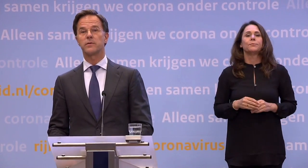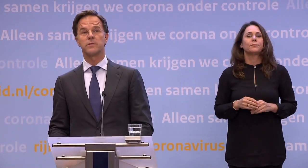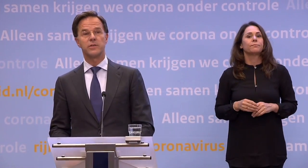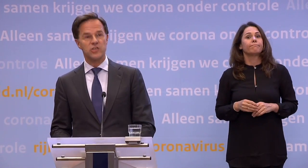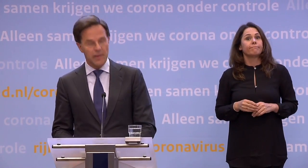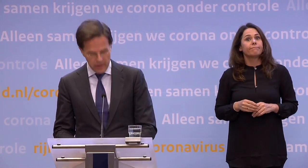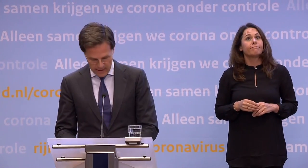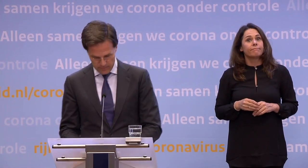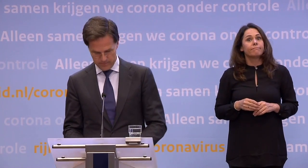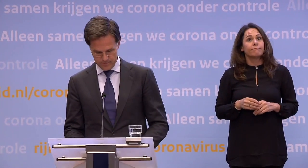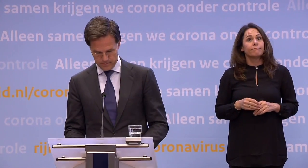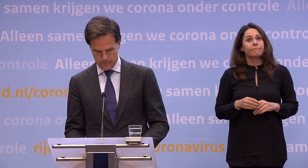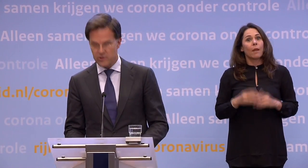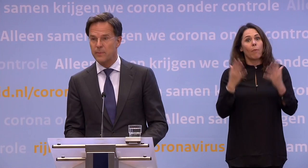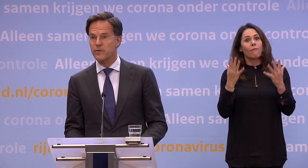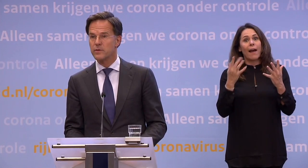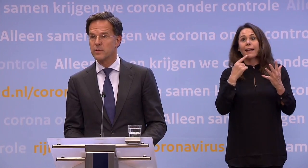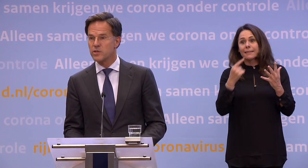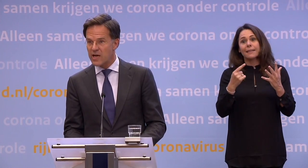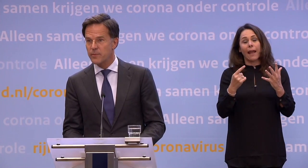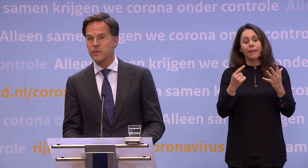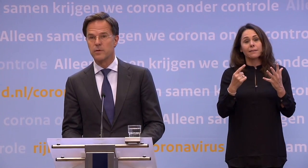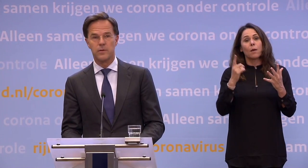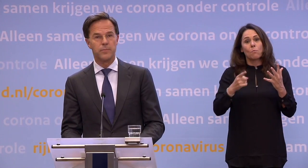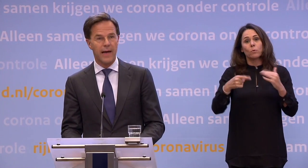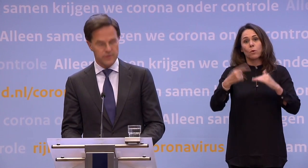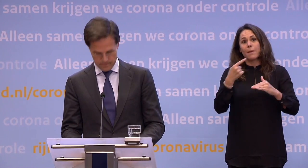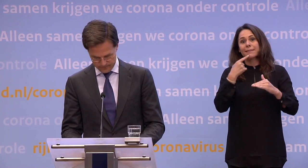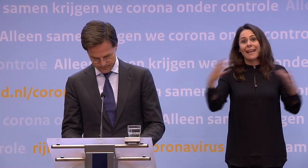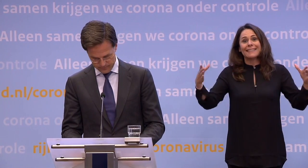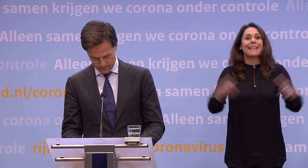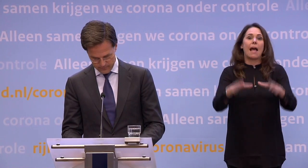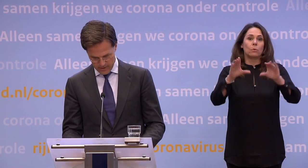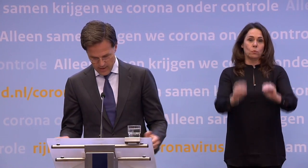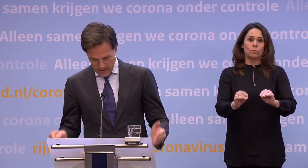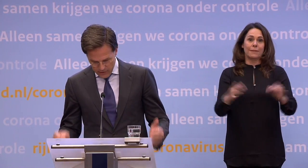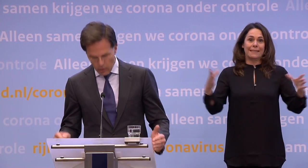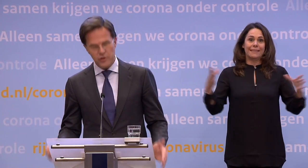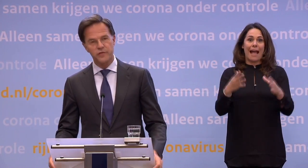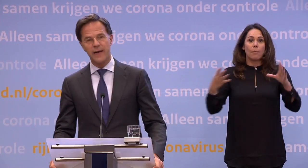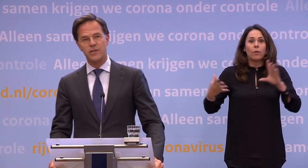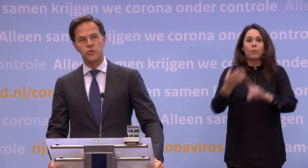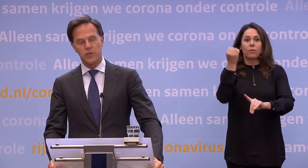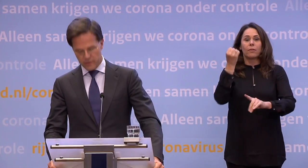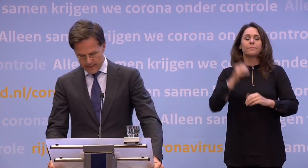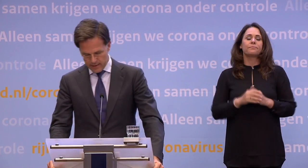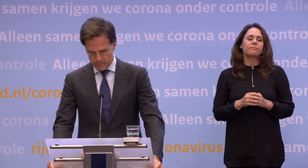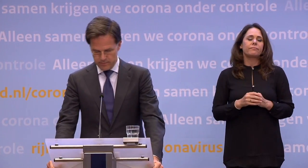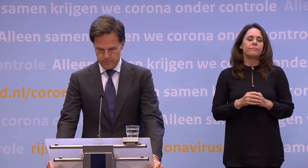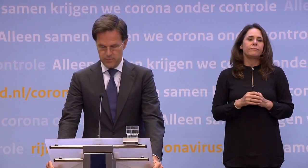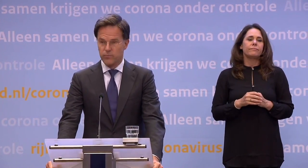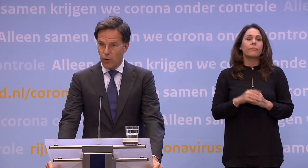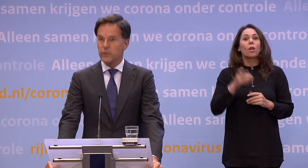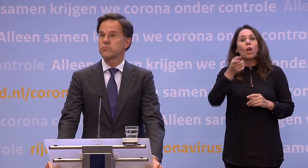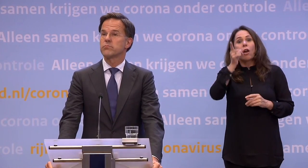dat hebben we samen gedaan, dat hebben we samen bereikt. Het grote gevaar is nu dat we denken,